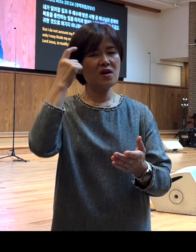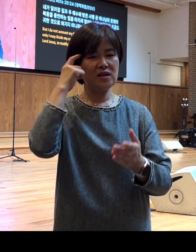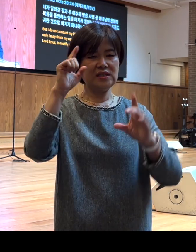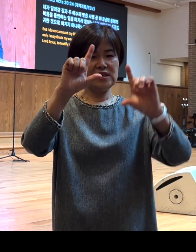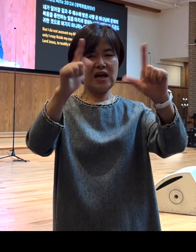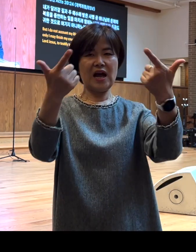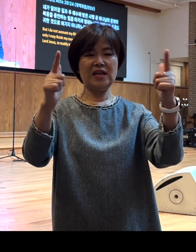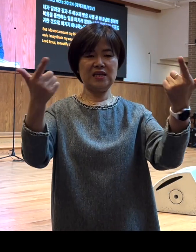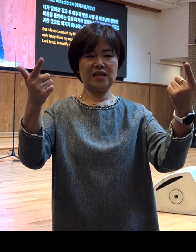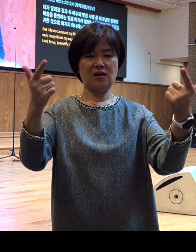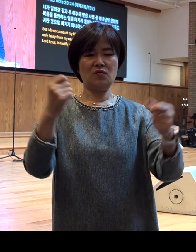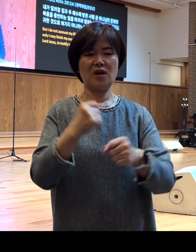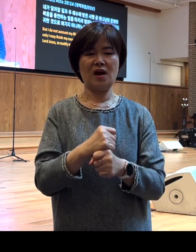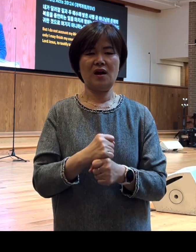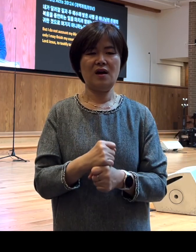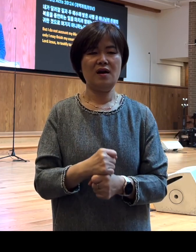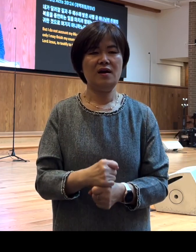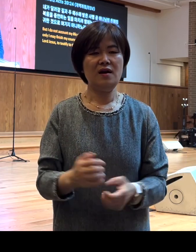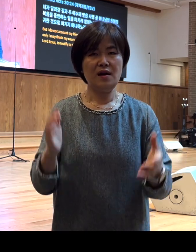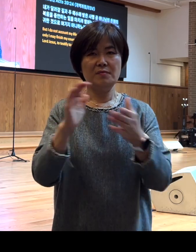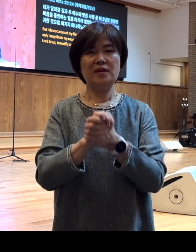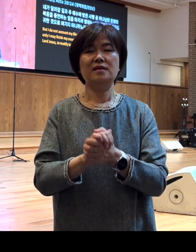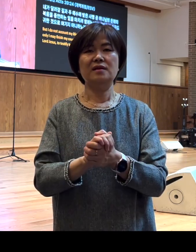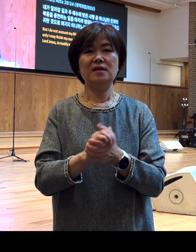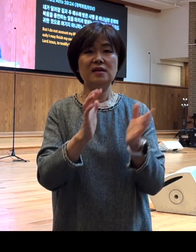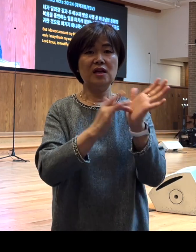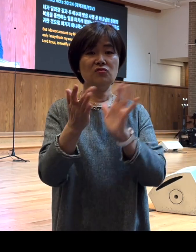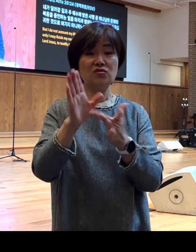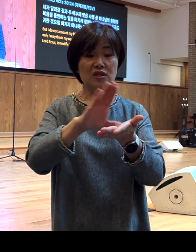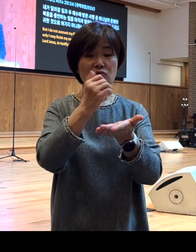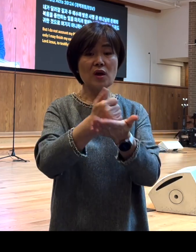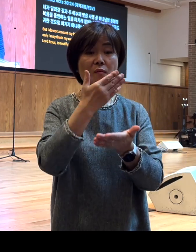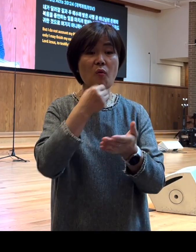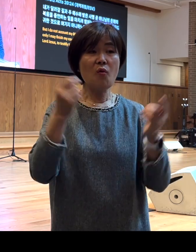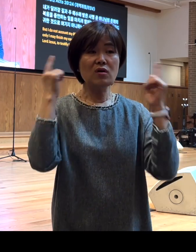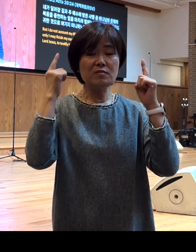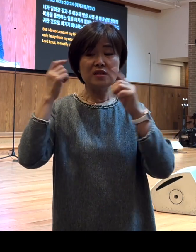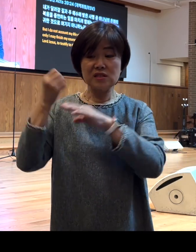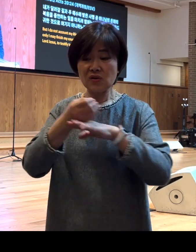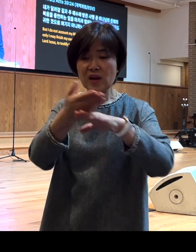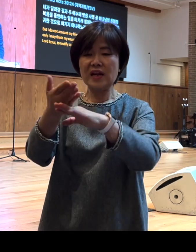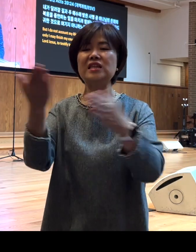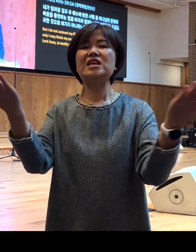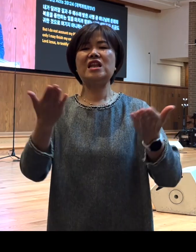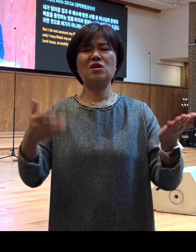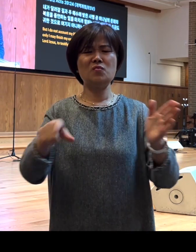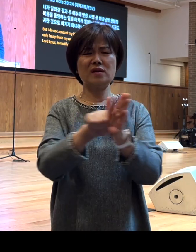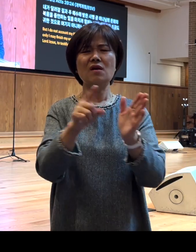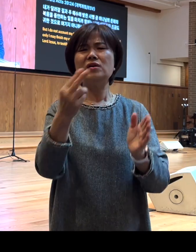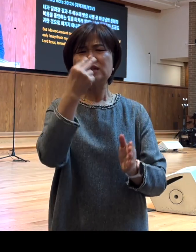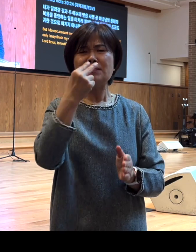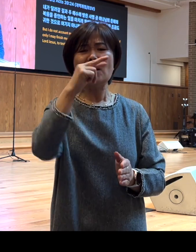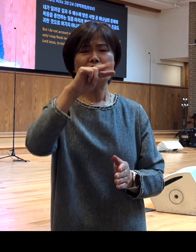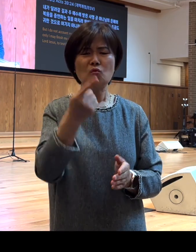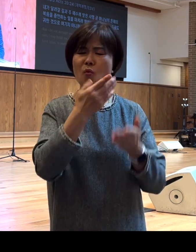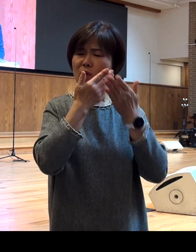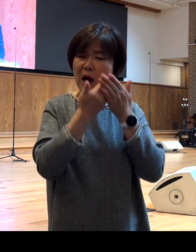여기지 아니하노라 그럼 그 예수 그리스도의 복음을 전하는 일을 위해서 내가 생명도 아끼지 않는다고